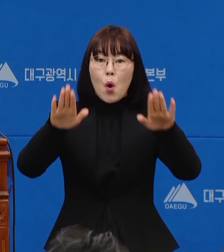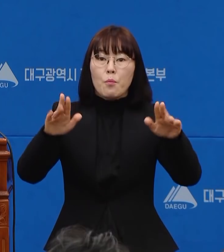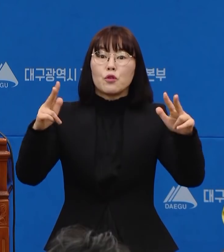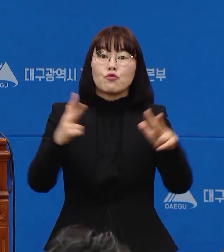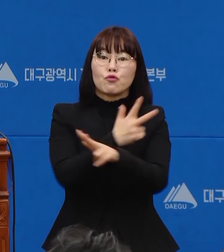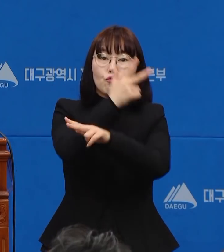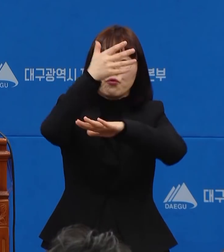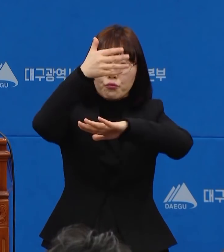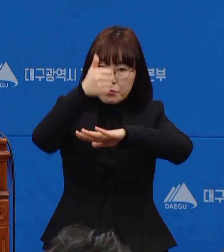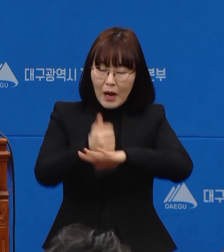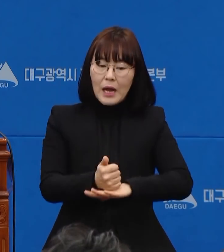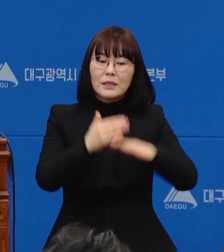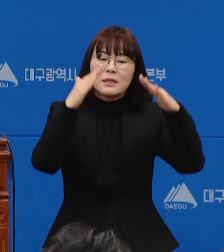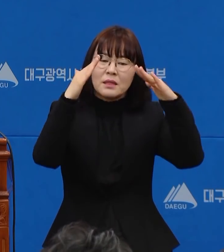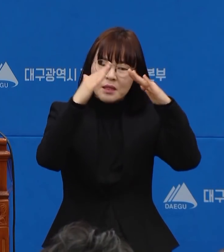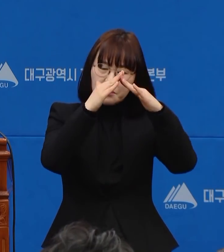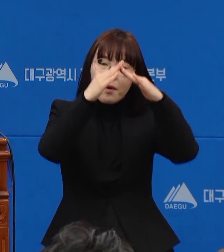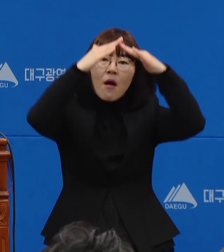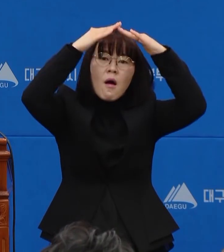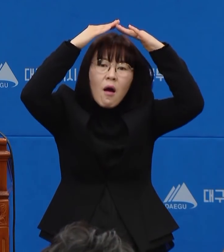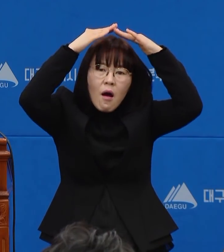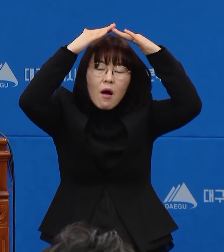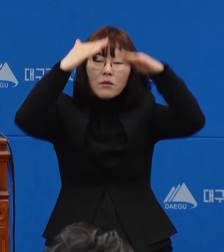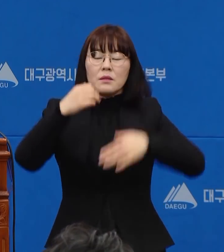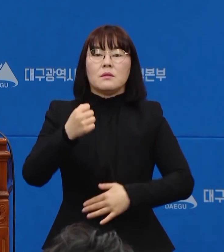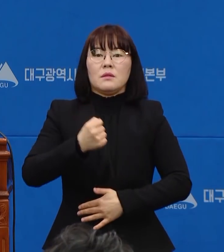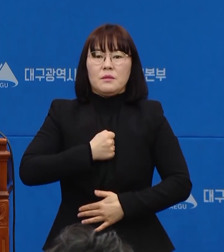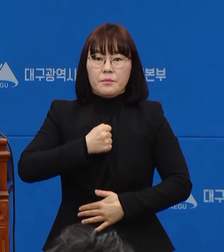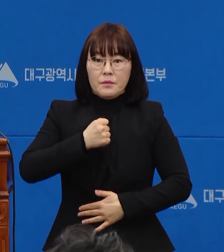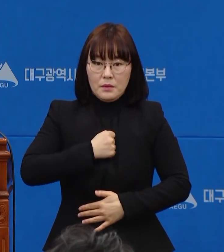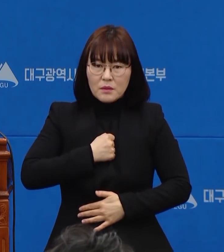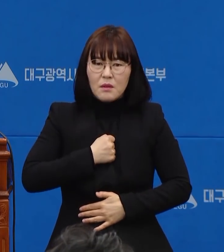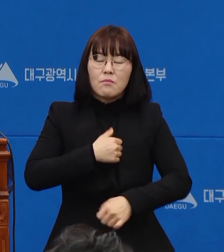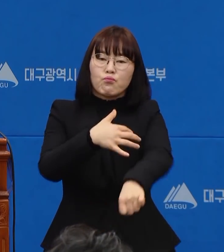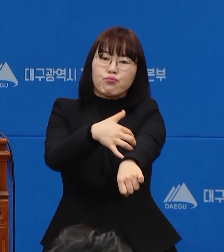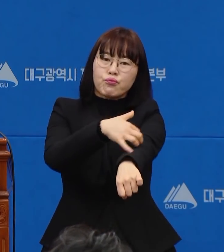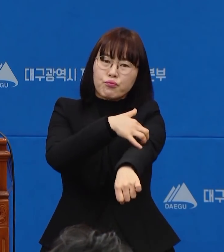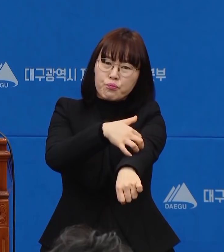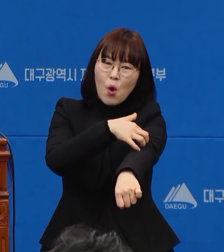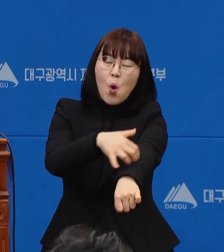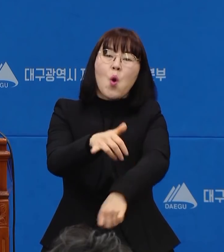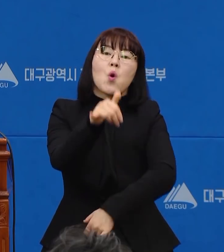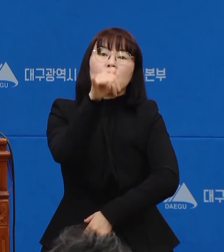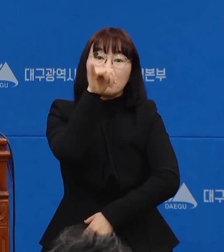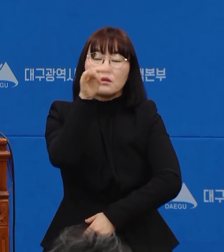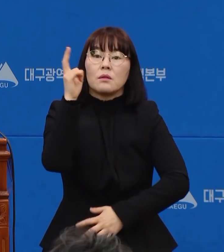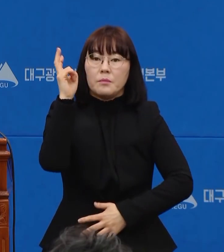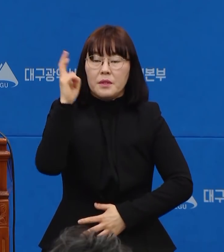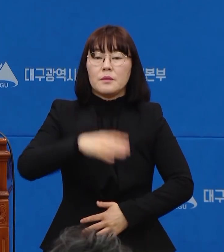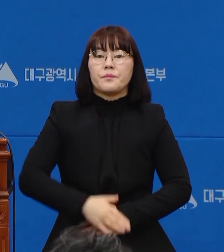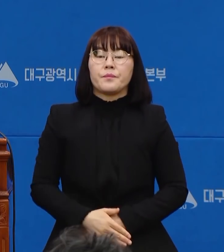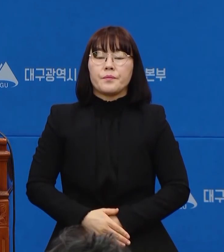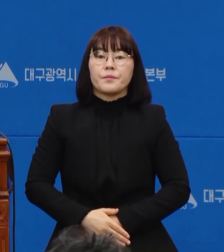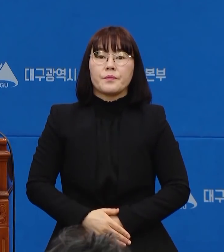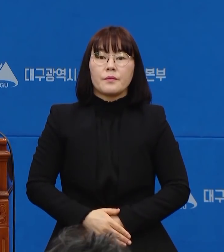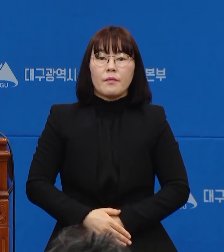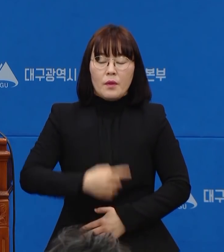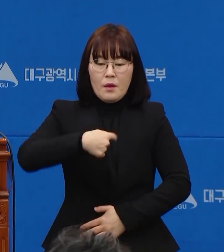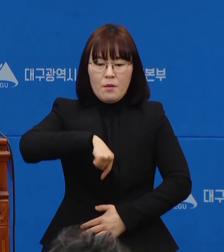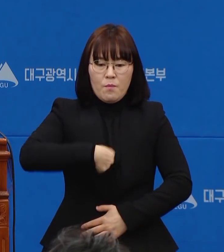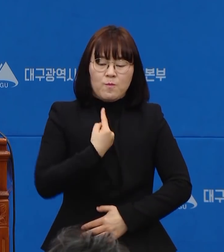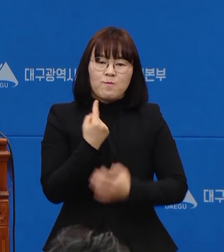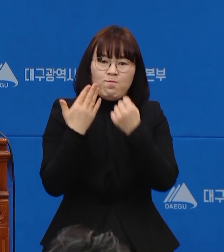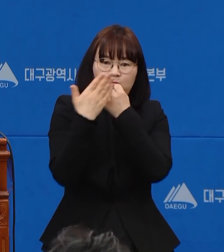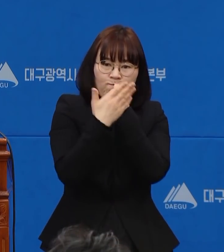주말 또 집안에서 갑갑하게 보내시느라 많은 불편이 따리리라고 생각됩니다. 하지만 스스로